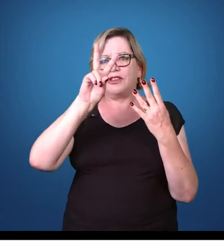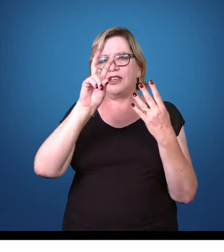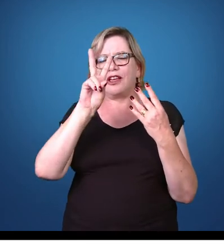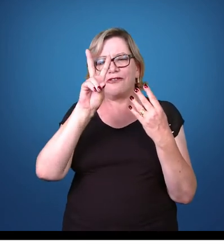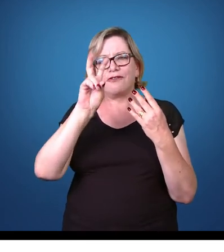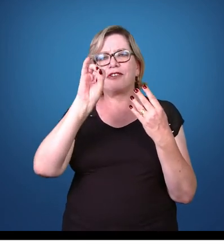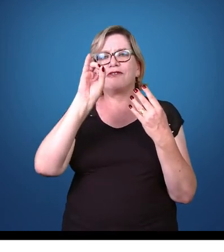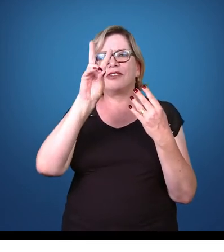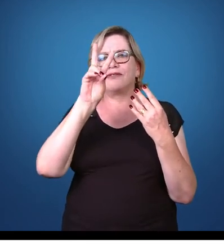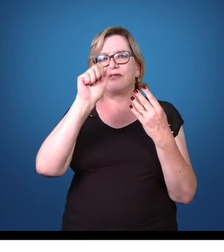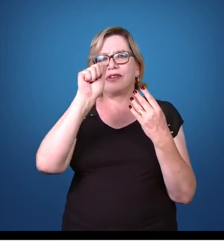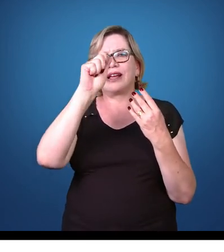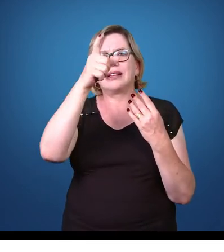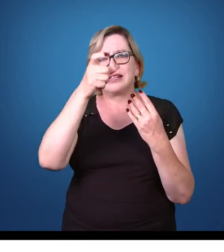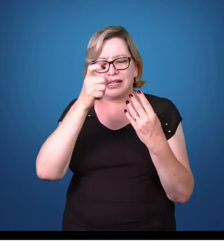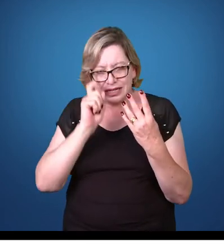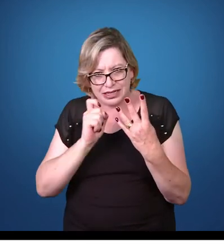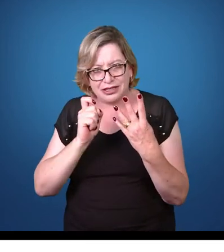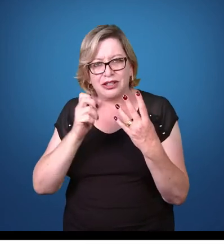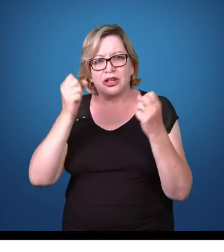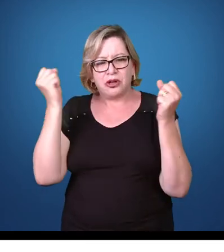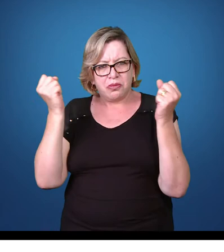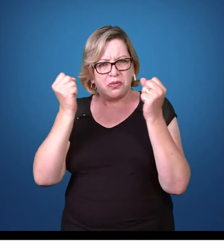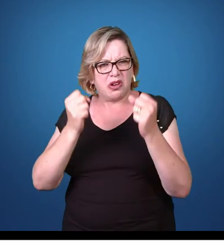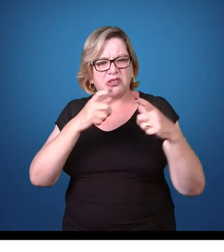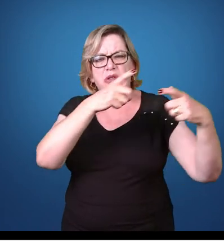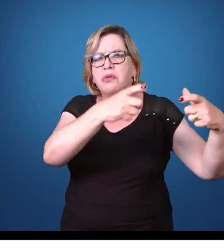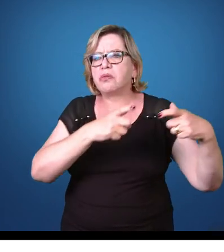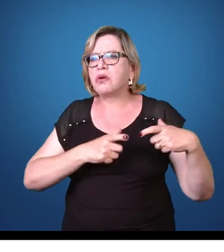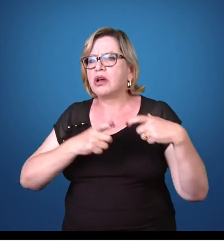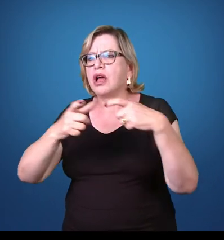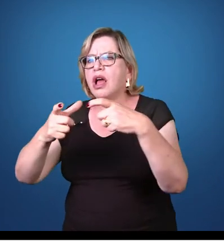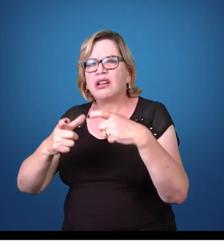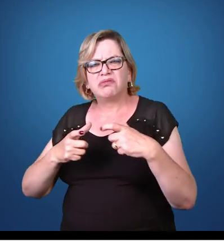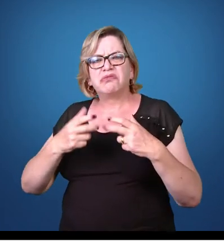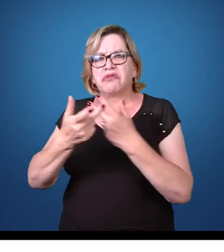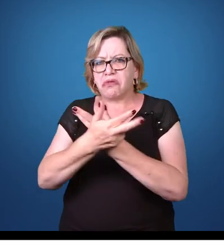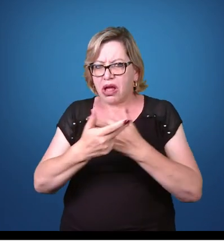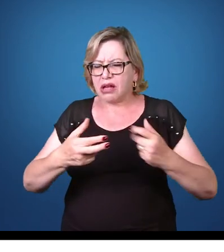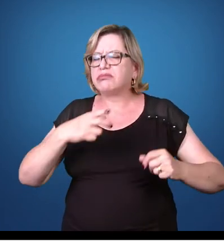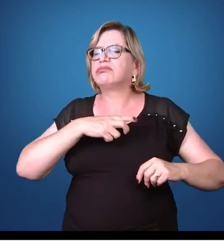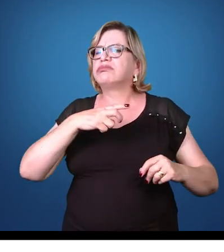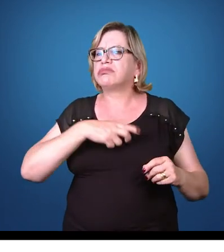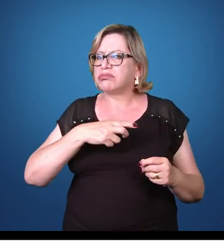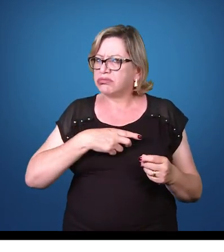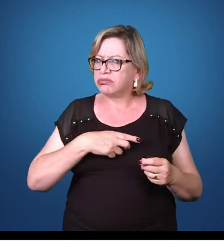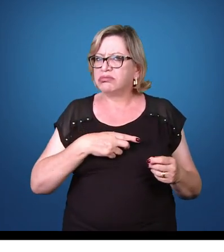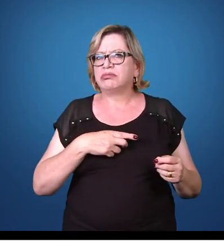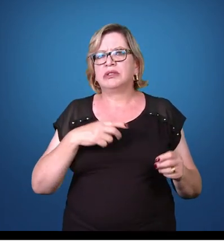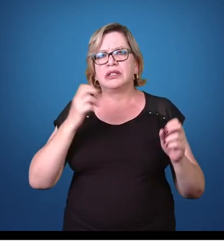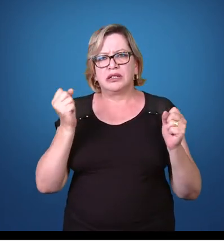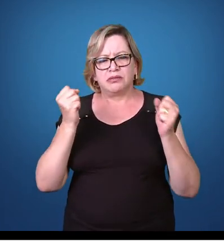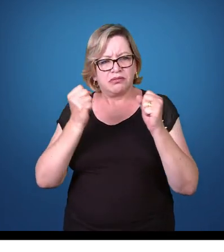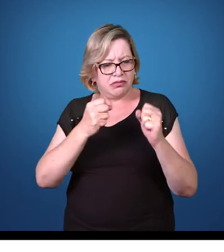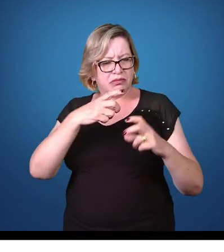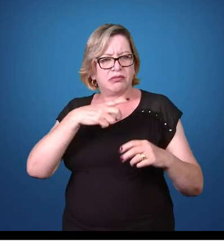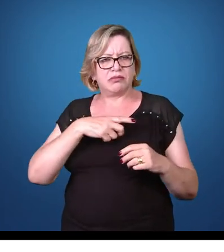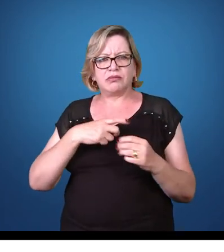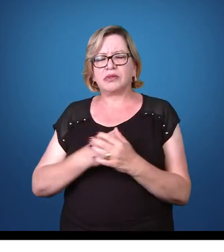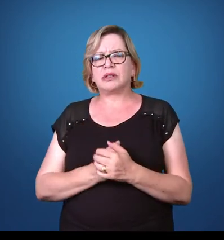espécie cosmopolita, ela pode estar presente em várias regiões do planeta que apresentam a malária.